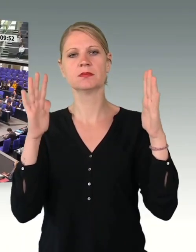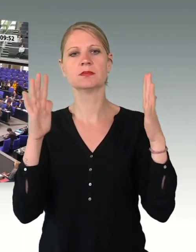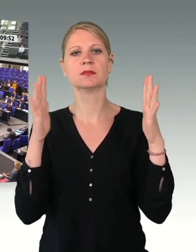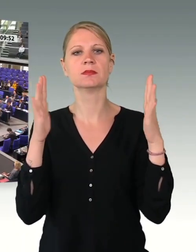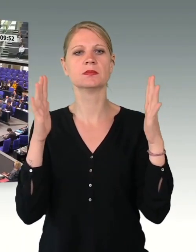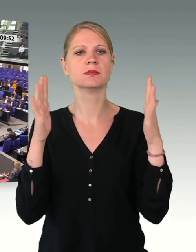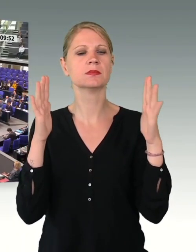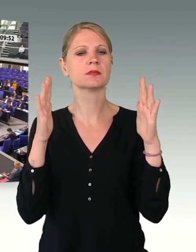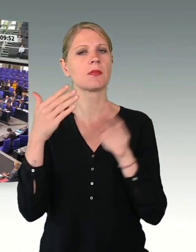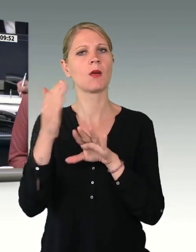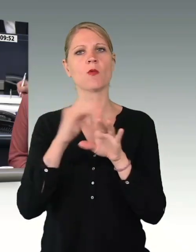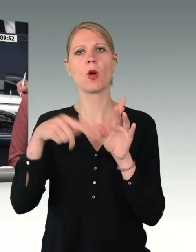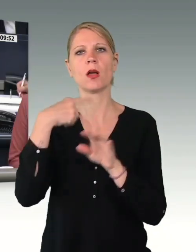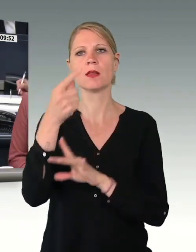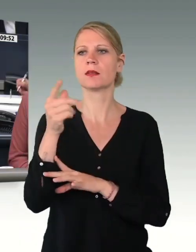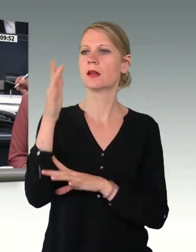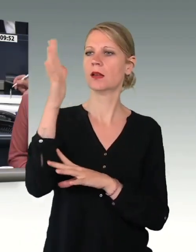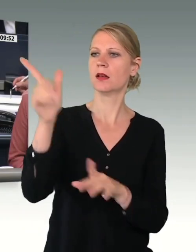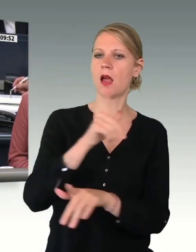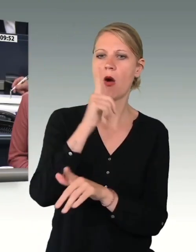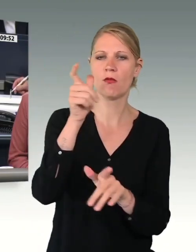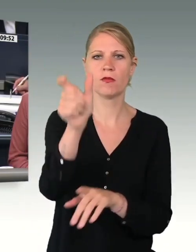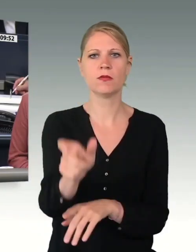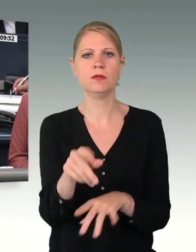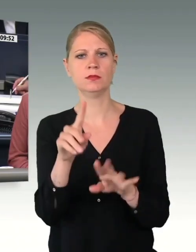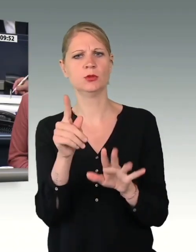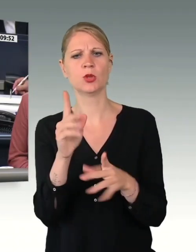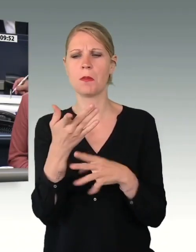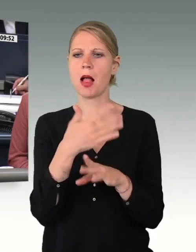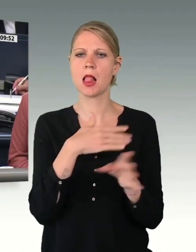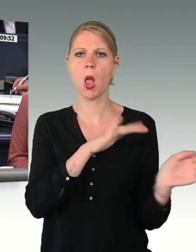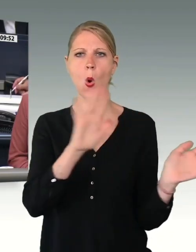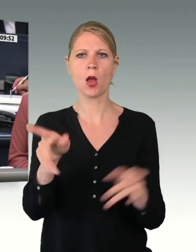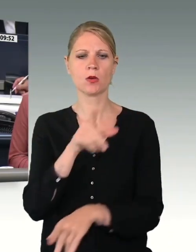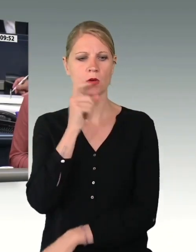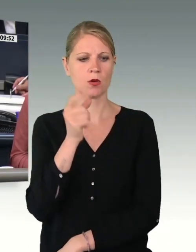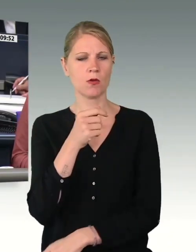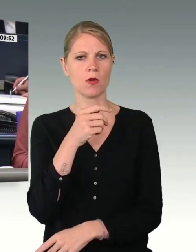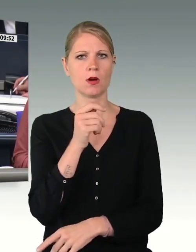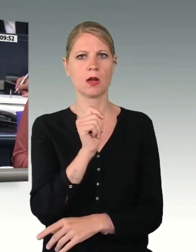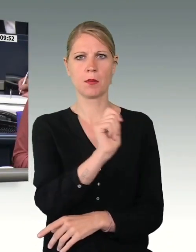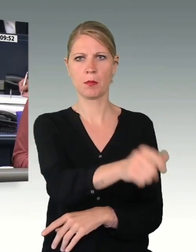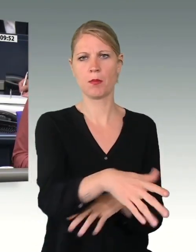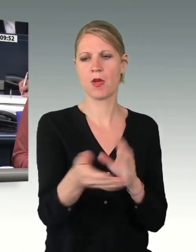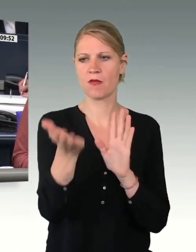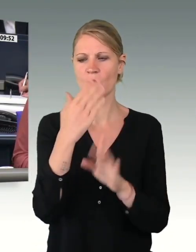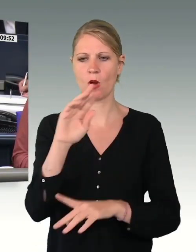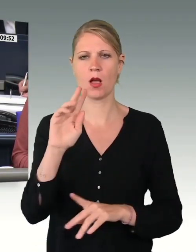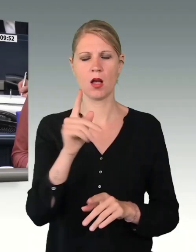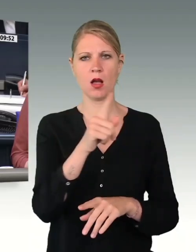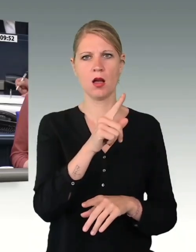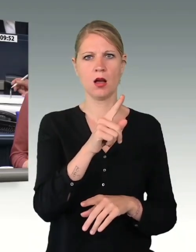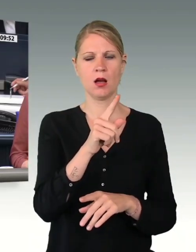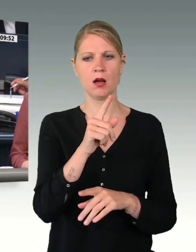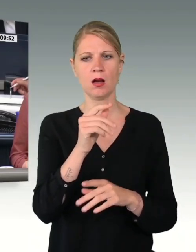Bevor ich die nächste Rednerin aufrufe, muss ich noch einen Ordnungsruf erteilen. Ich habe vorhin eine Betitelung des